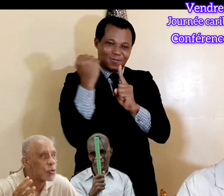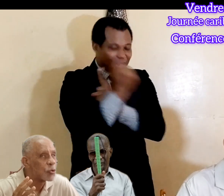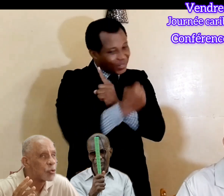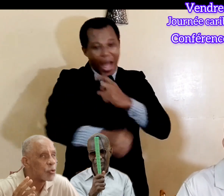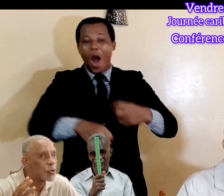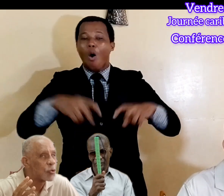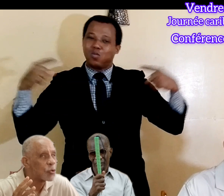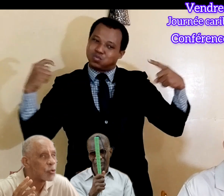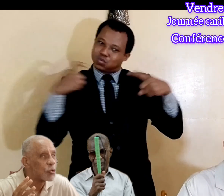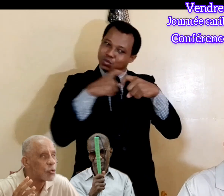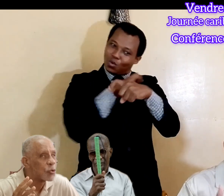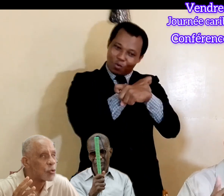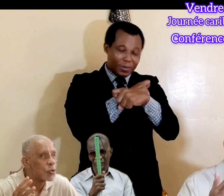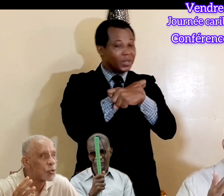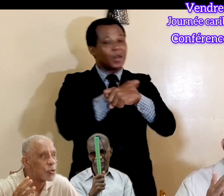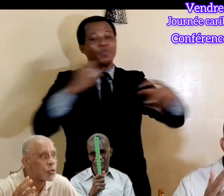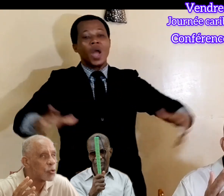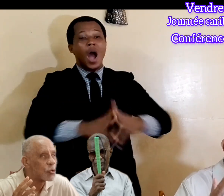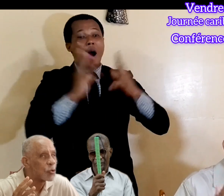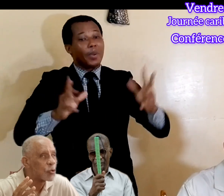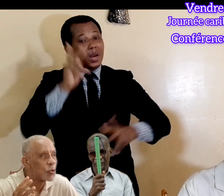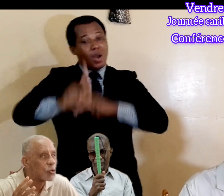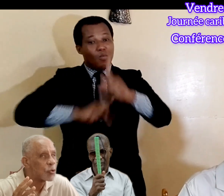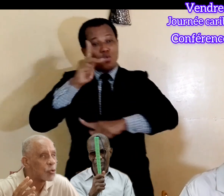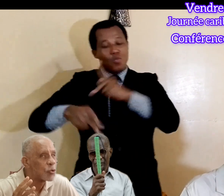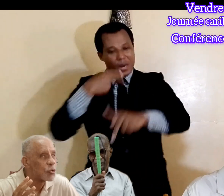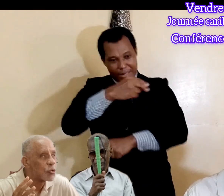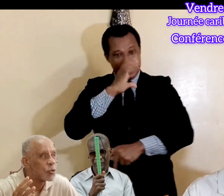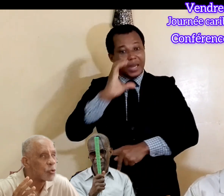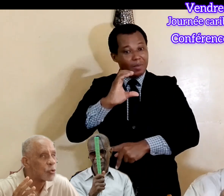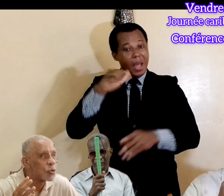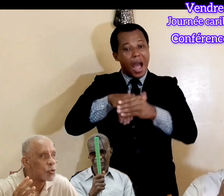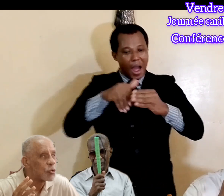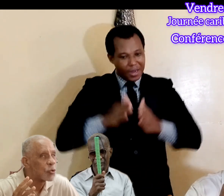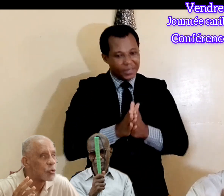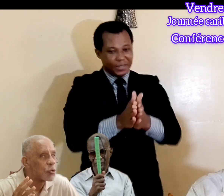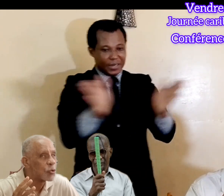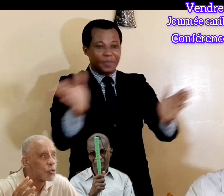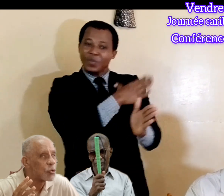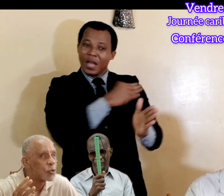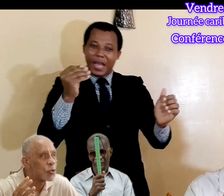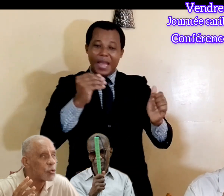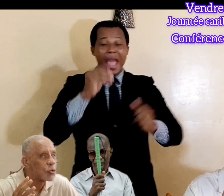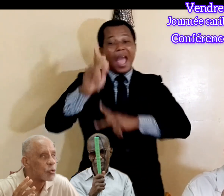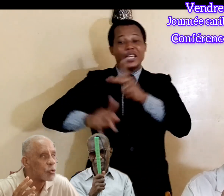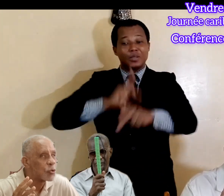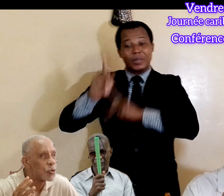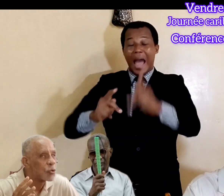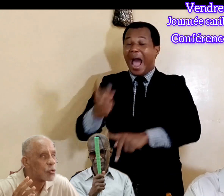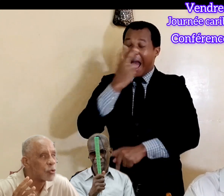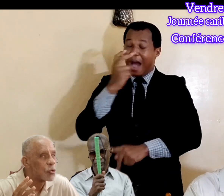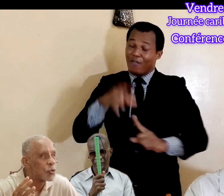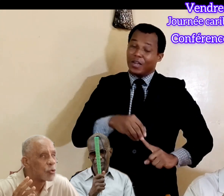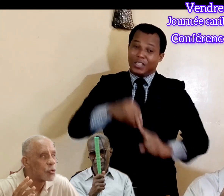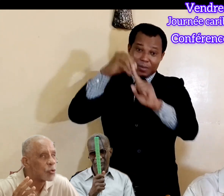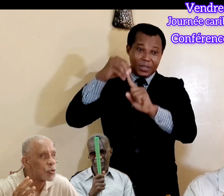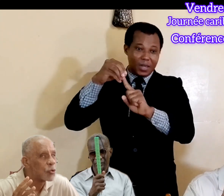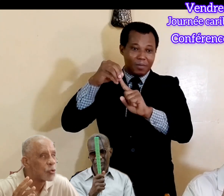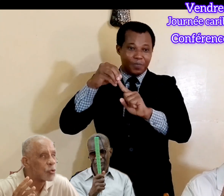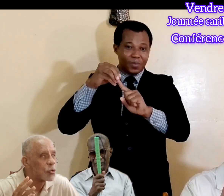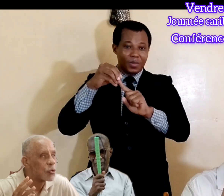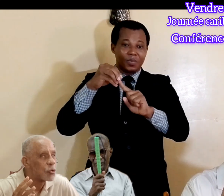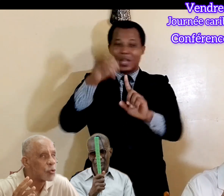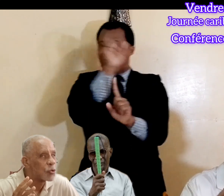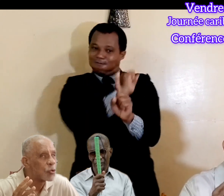compliquée, compliquée pour les handicappés en général, et à un niveau particulier, et c'est notre